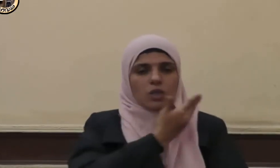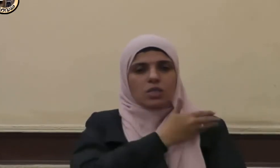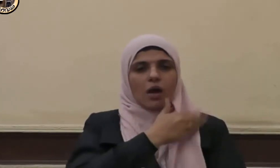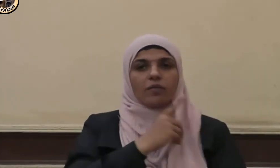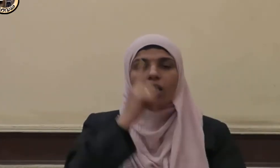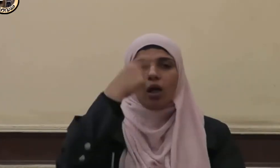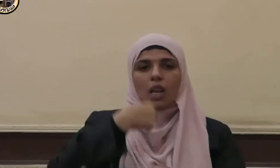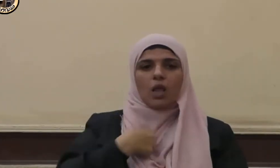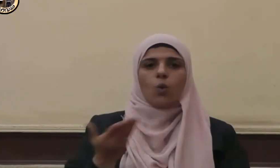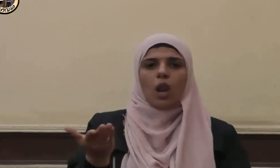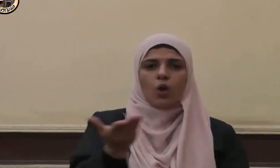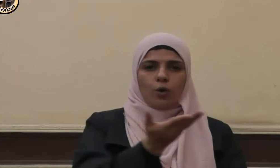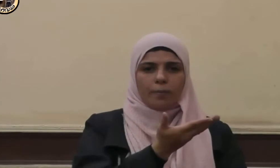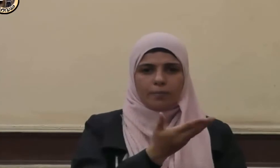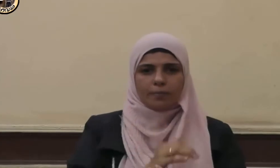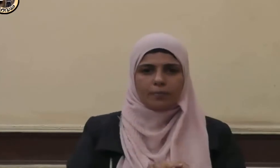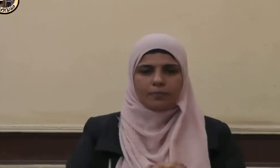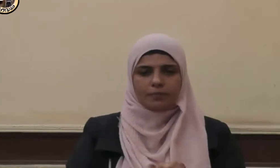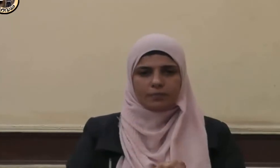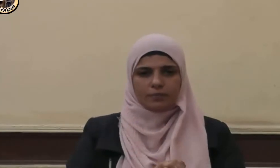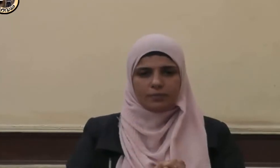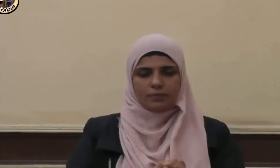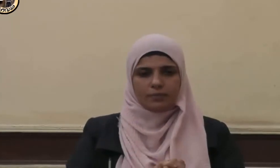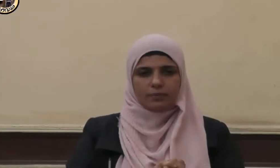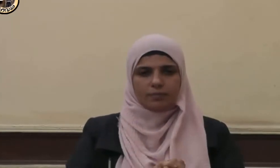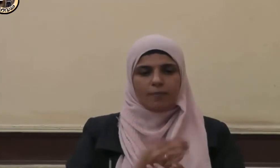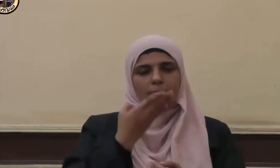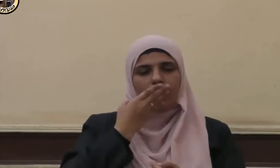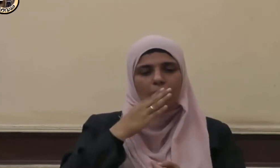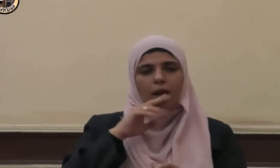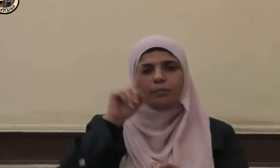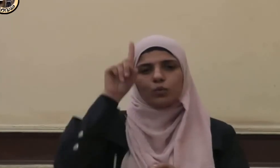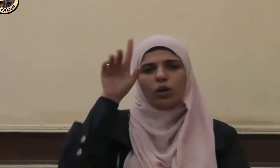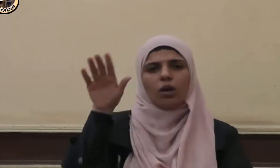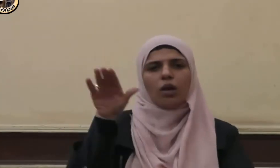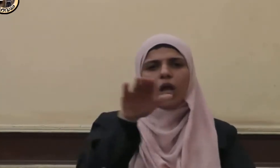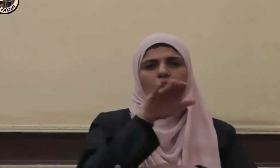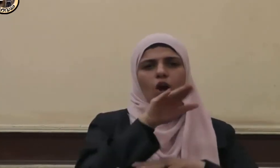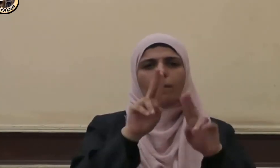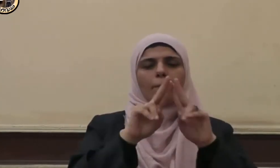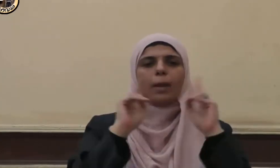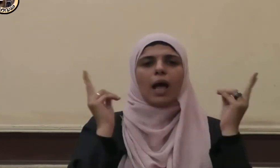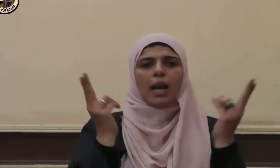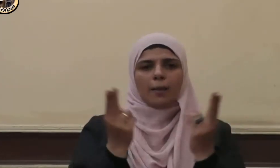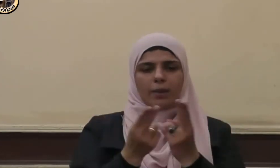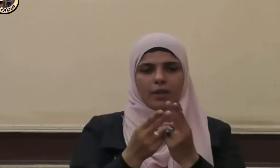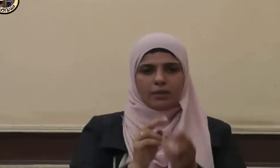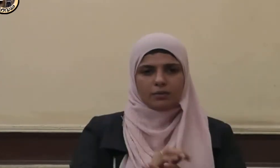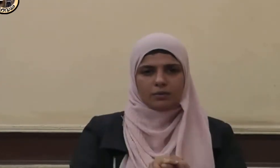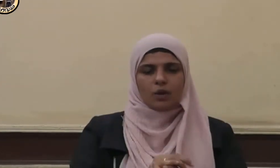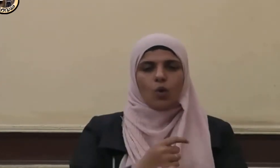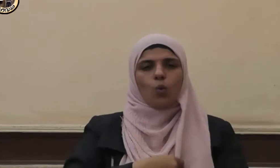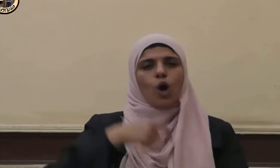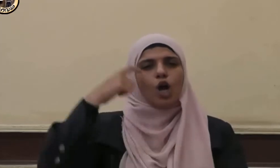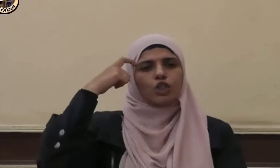لي ولكم الحمد لله رب العالمين وأشهد أن لا